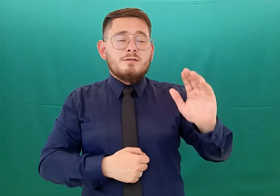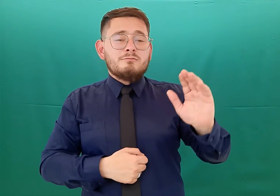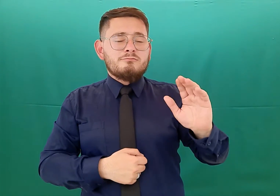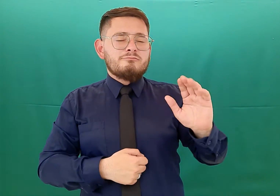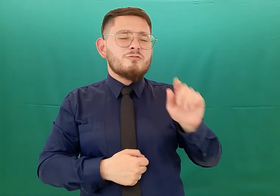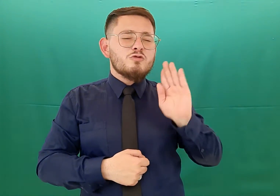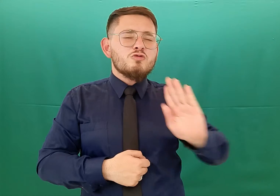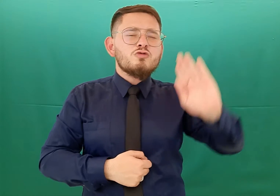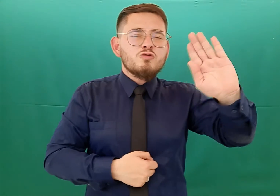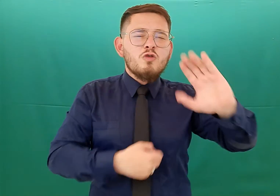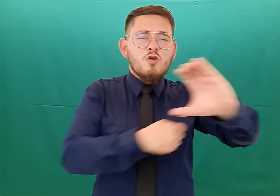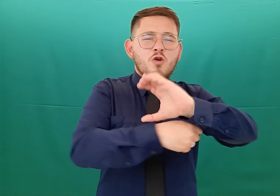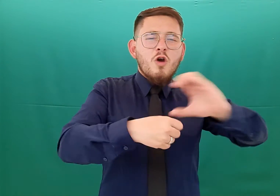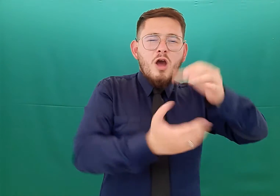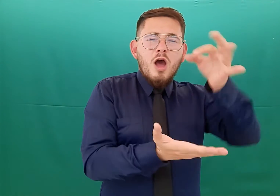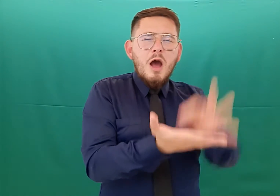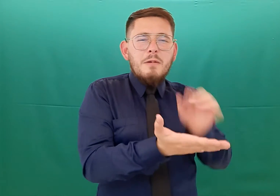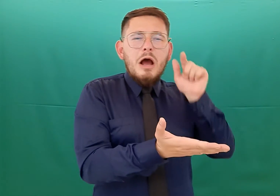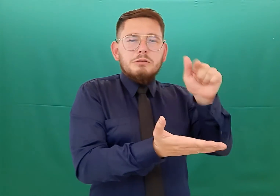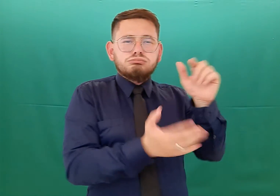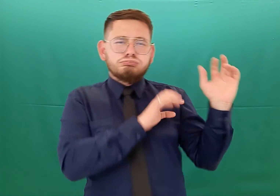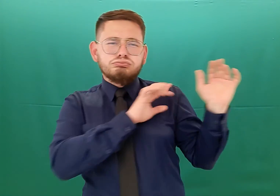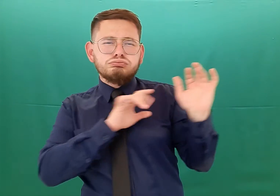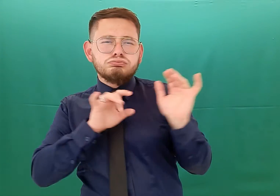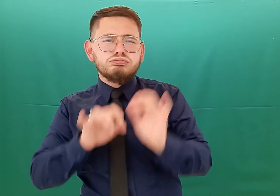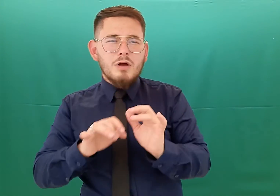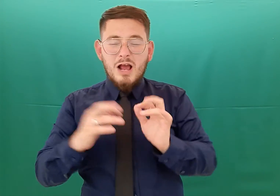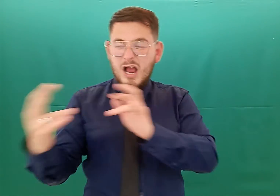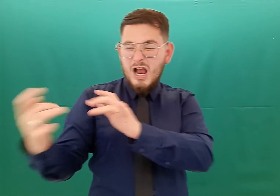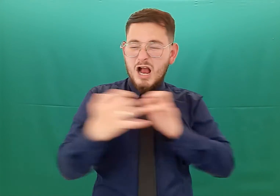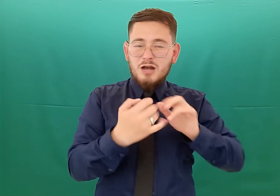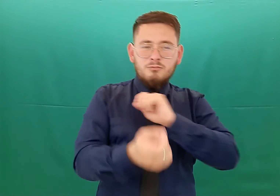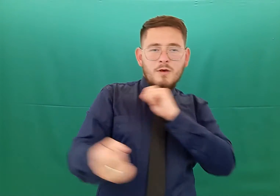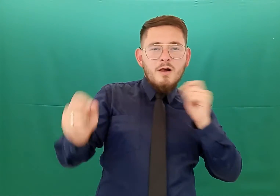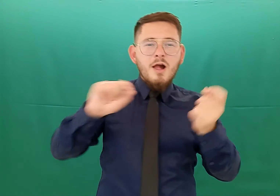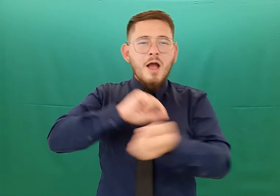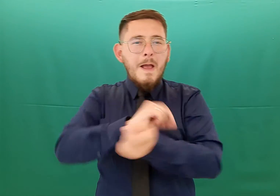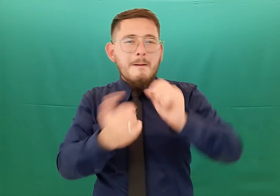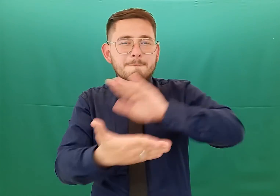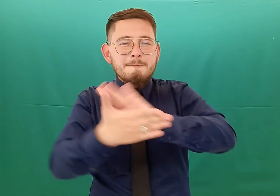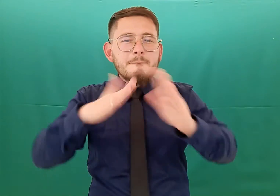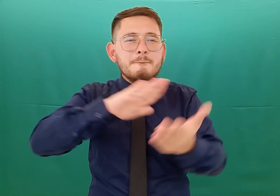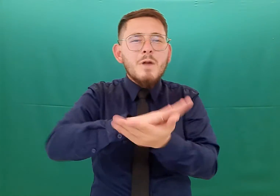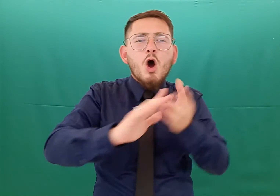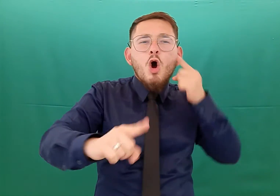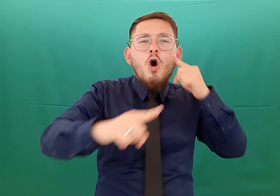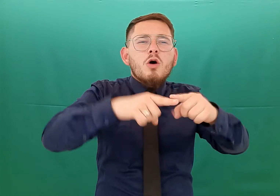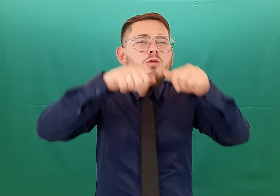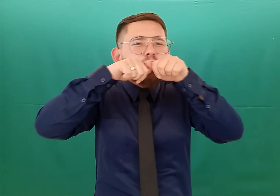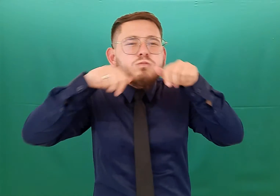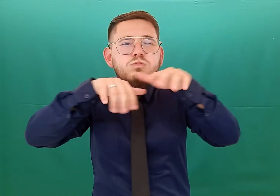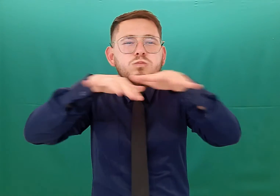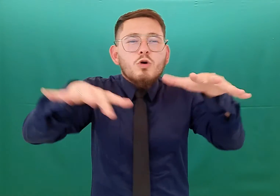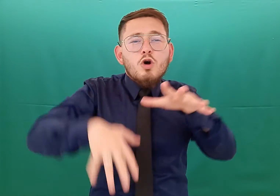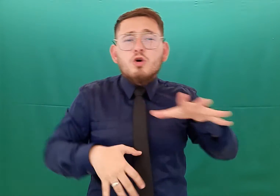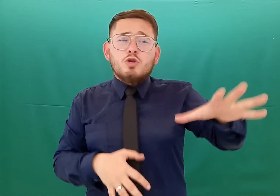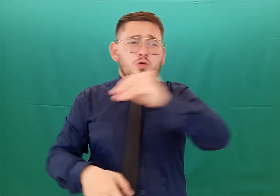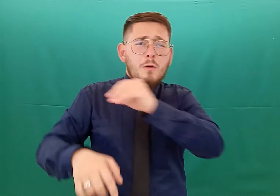armamentos de la guerra y convertirlos en símbolos de paz. Mensaje contundente que llegará a todos los rincones para unir las almas en un solo clamor de reconciliación plena.